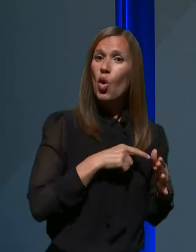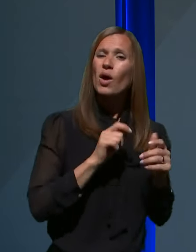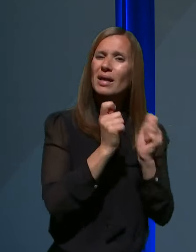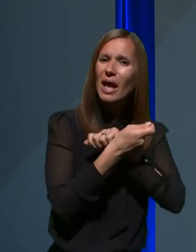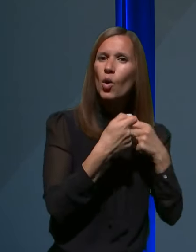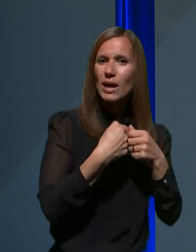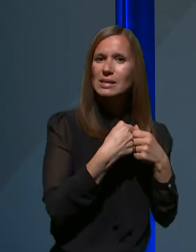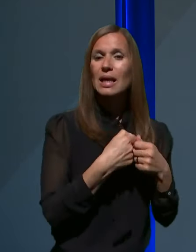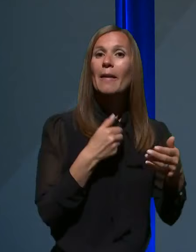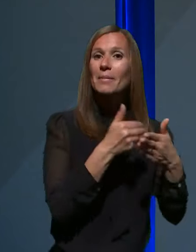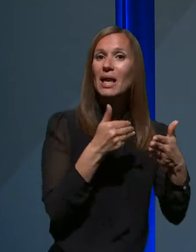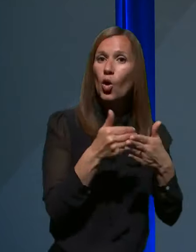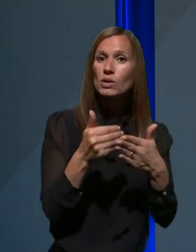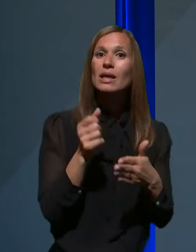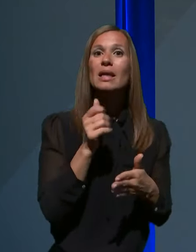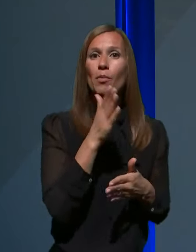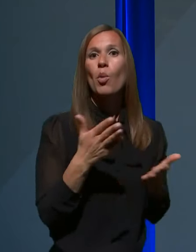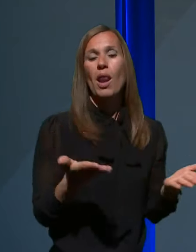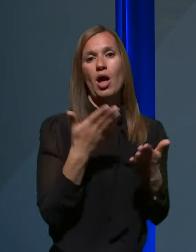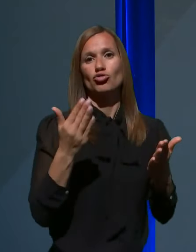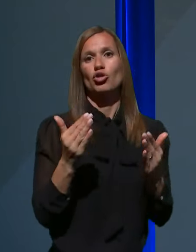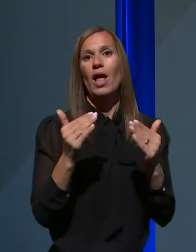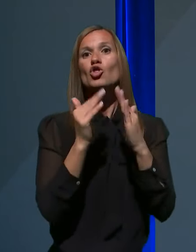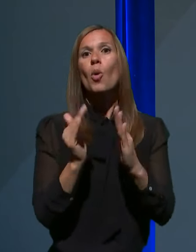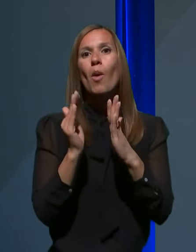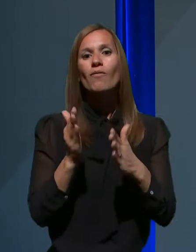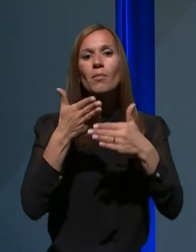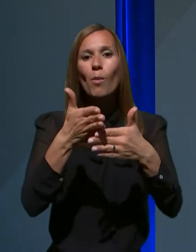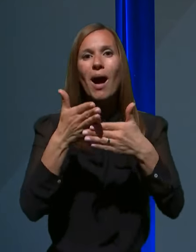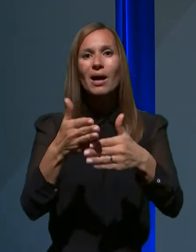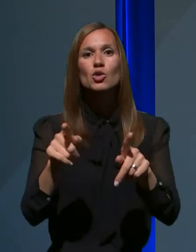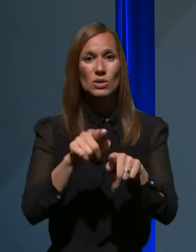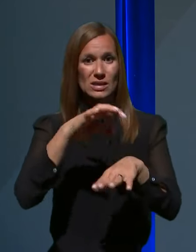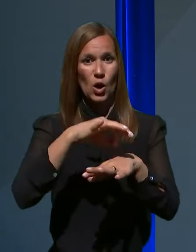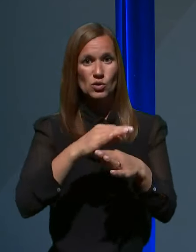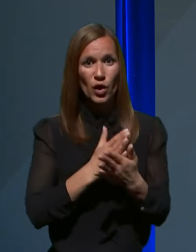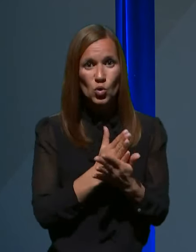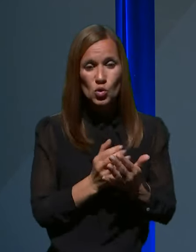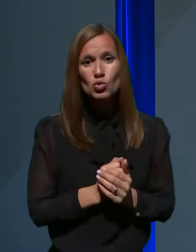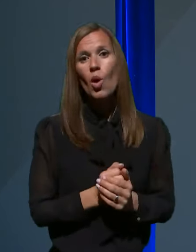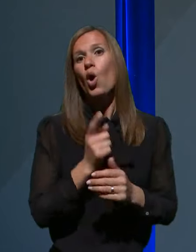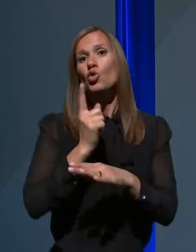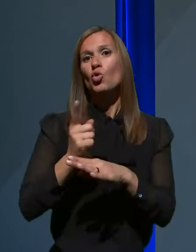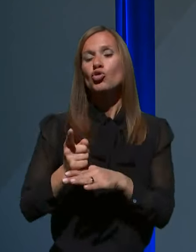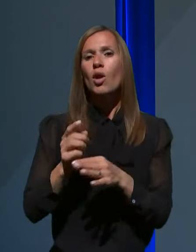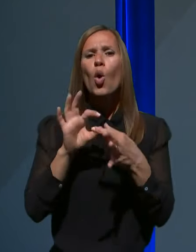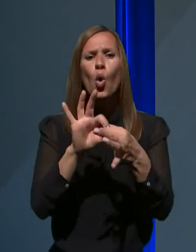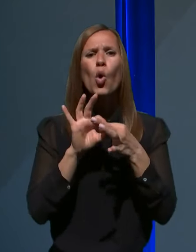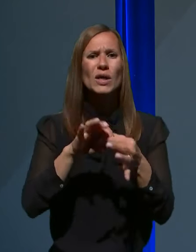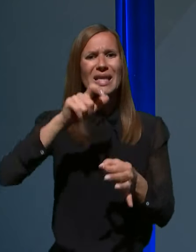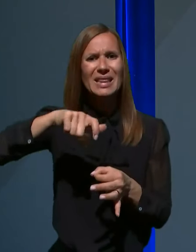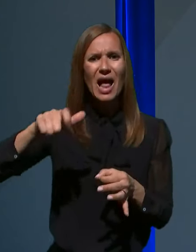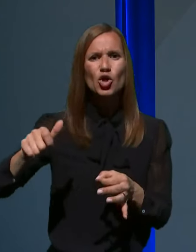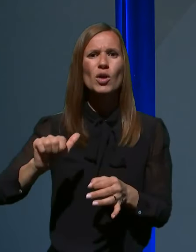to, da bomo lažje domove pokrivali tudi zdravstveno službo, določali te koordinatorje na primarnem in sekundarnem nivoju, ki so